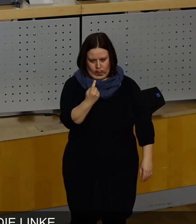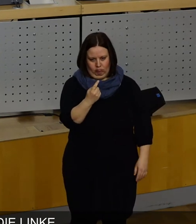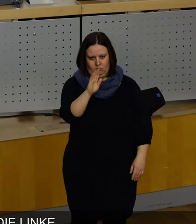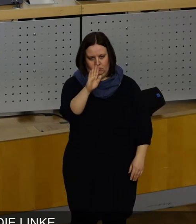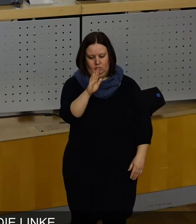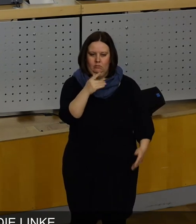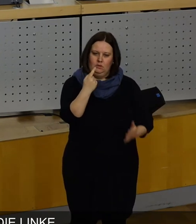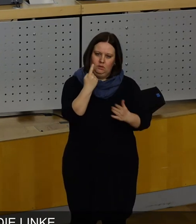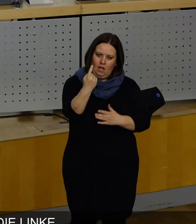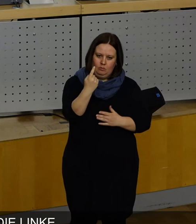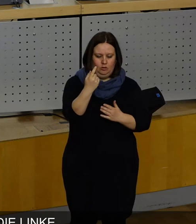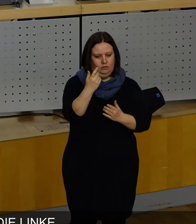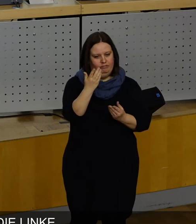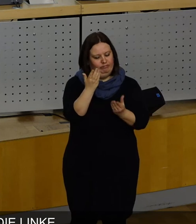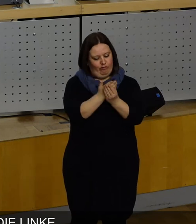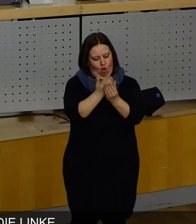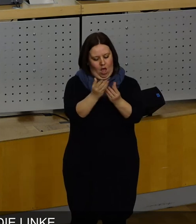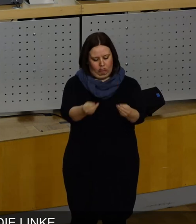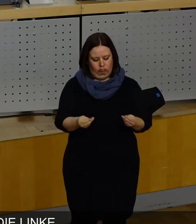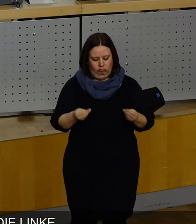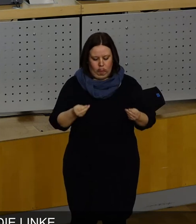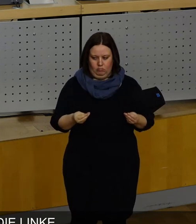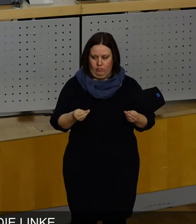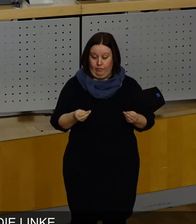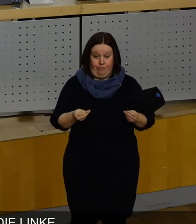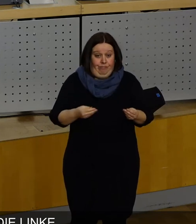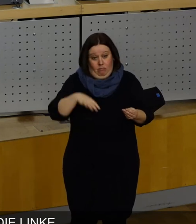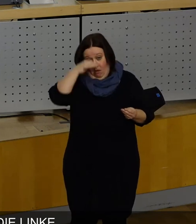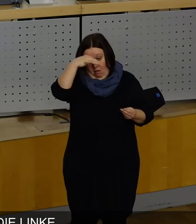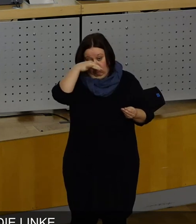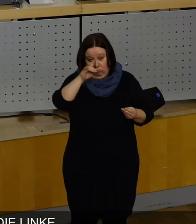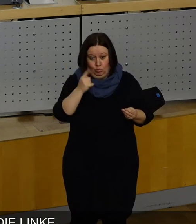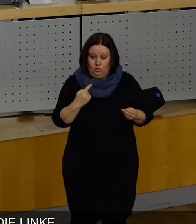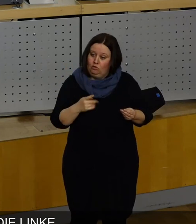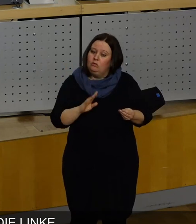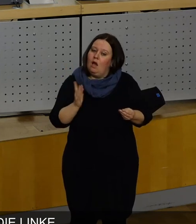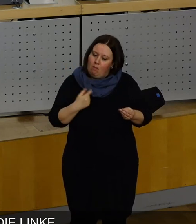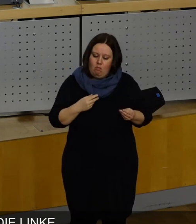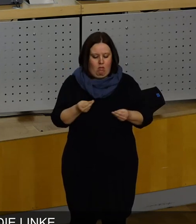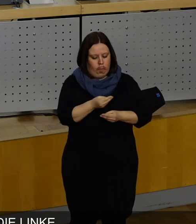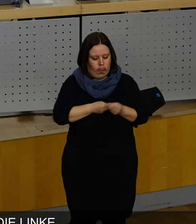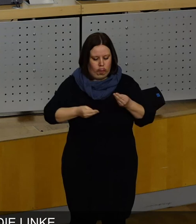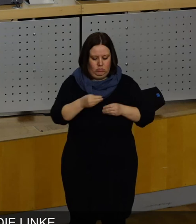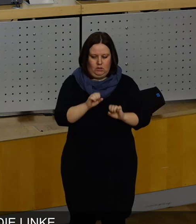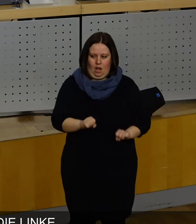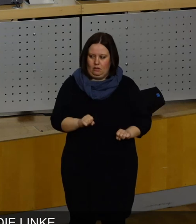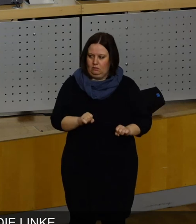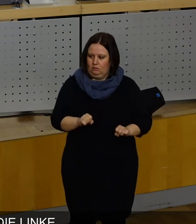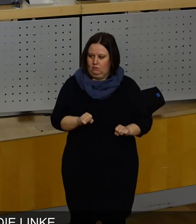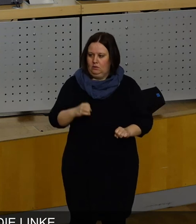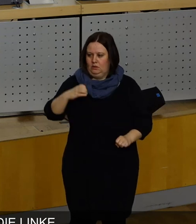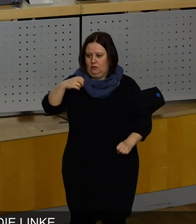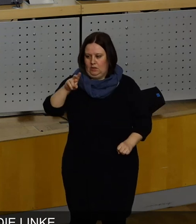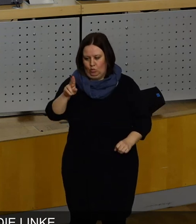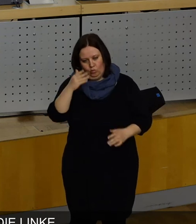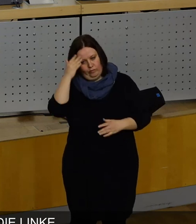Vorstellungen auf den Tisch gelegt. Die musste man nicht teilen, aber man konnte sich zumindest damit auseinandersetzen. Die CDU